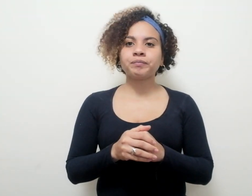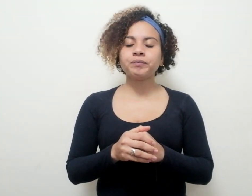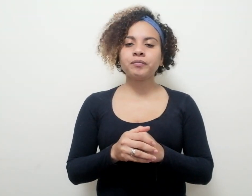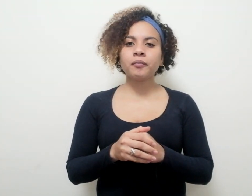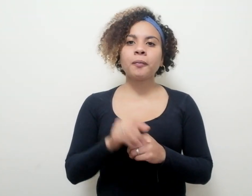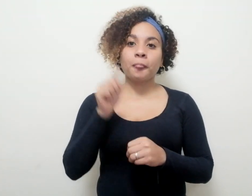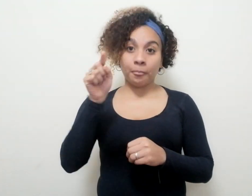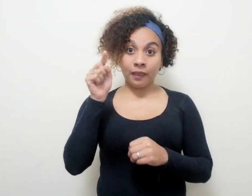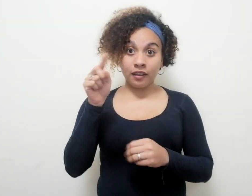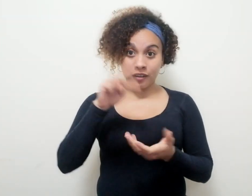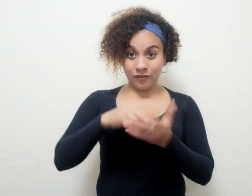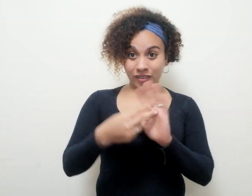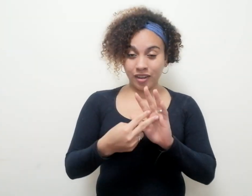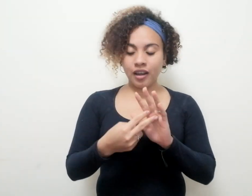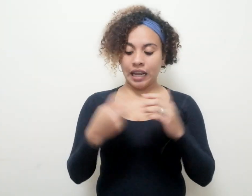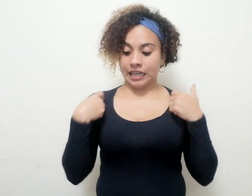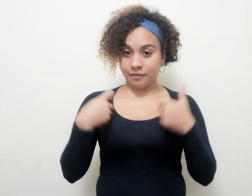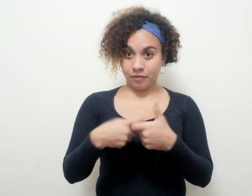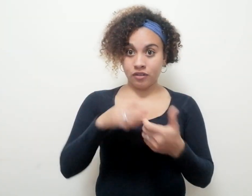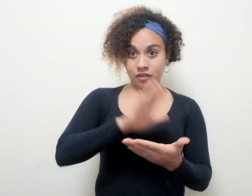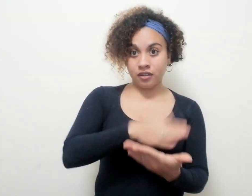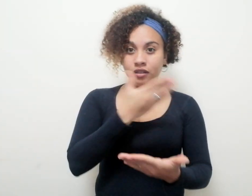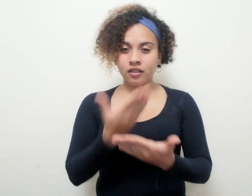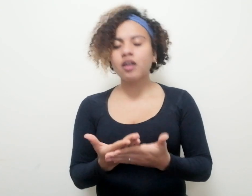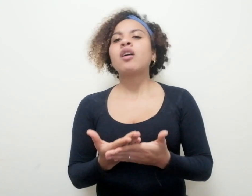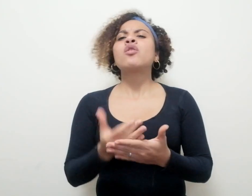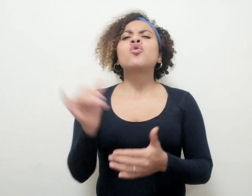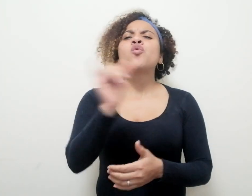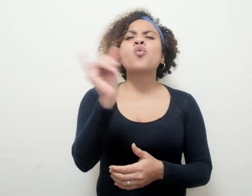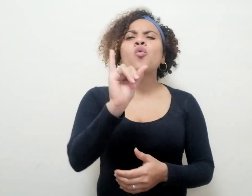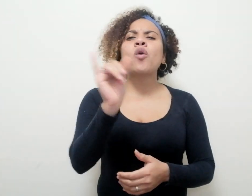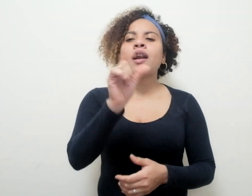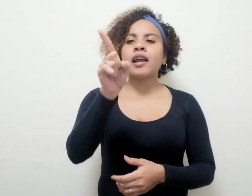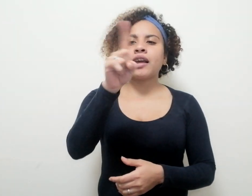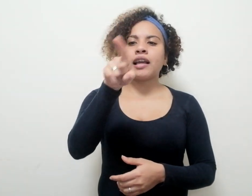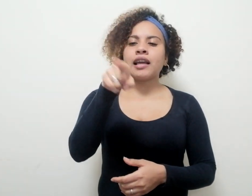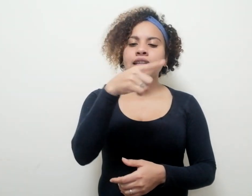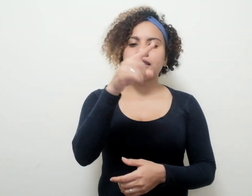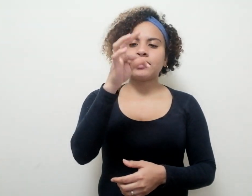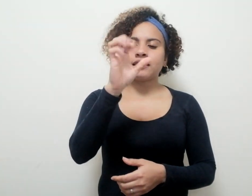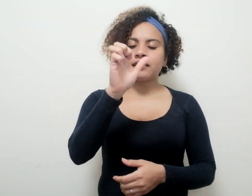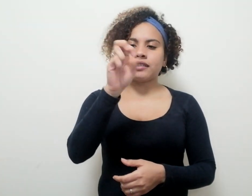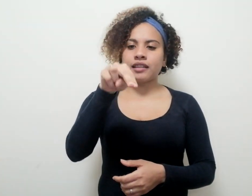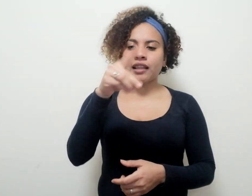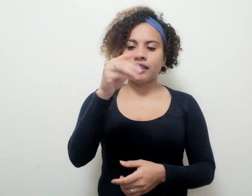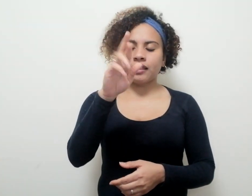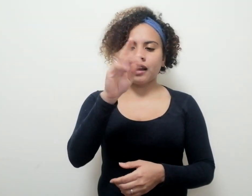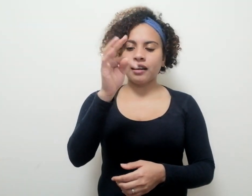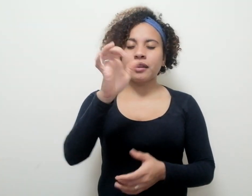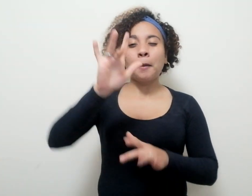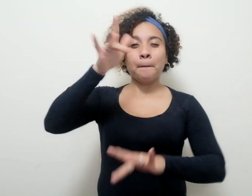Que en español sería algo así como el estandarte reluciente de estrellas.